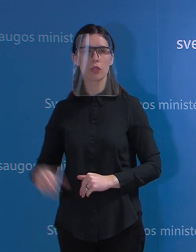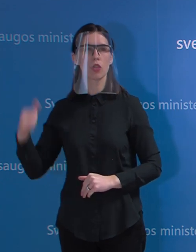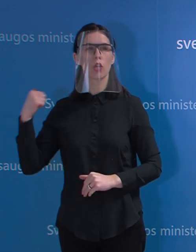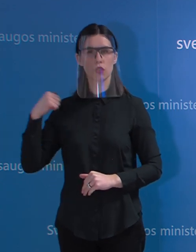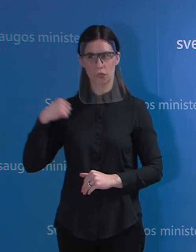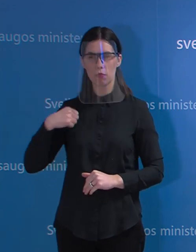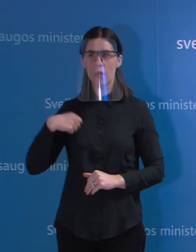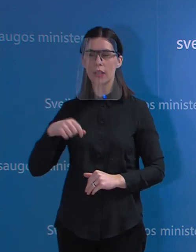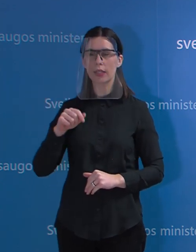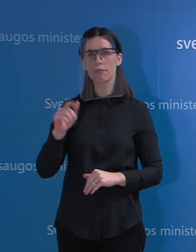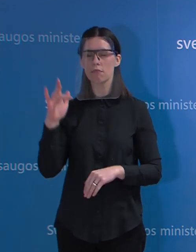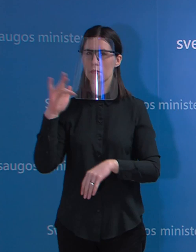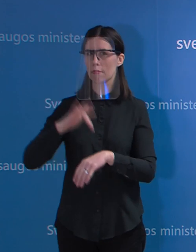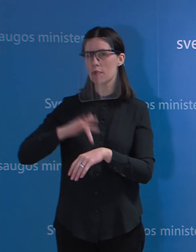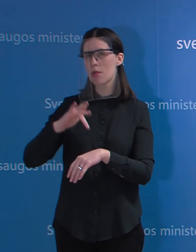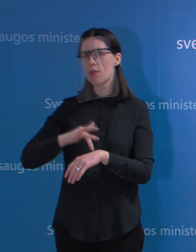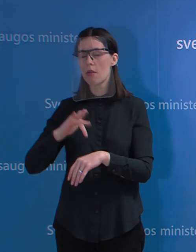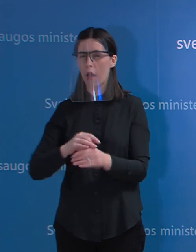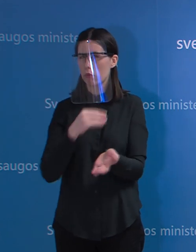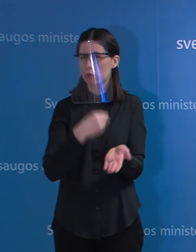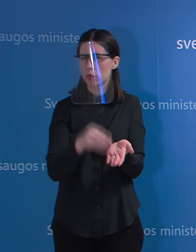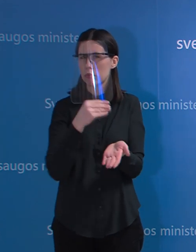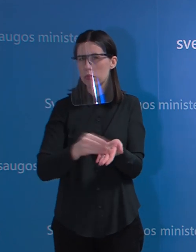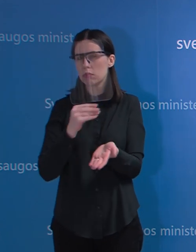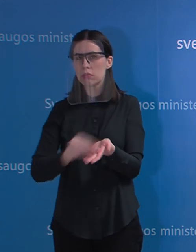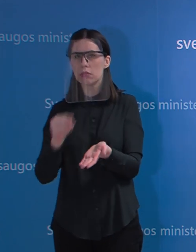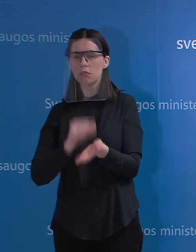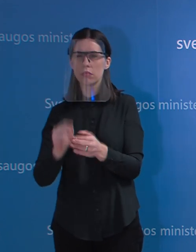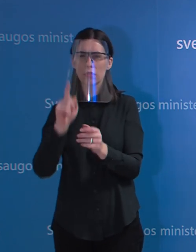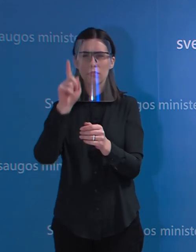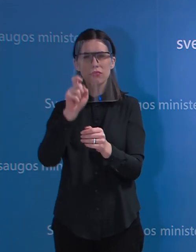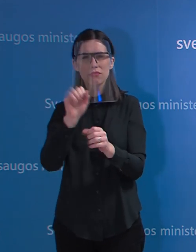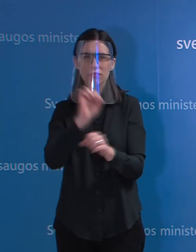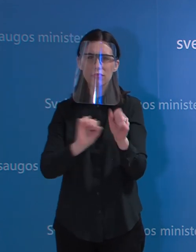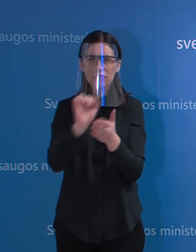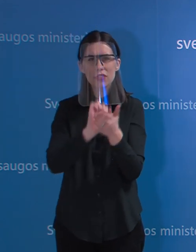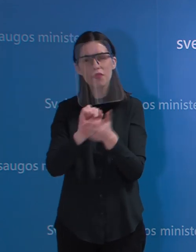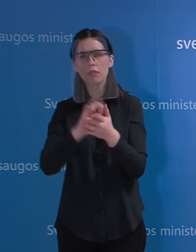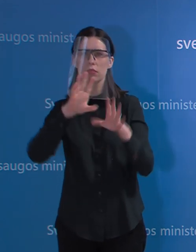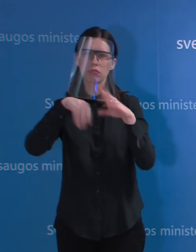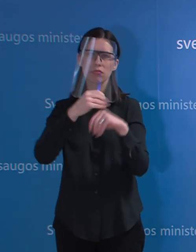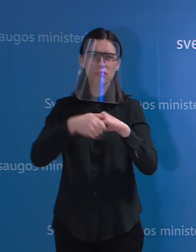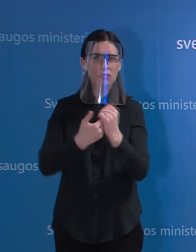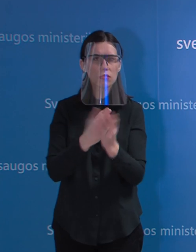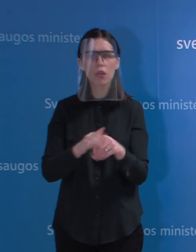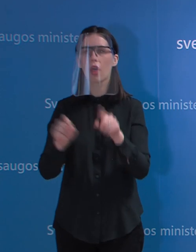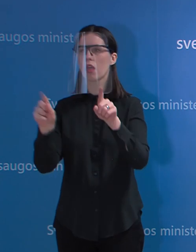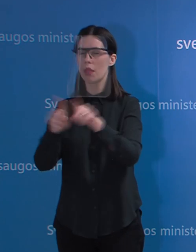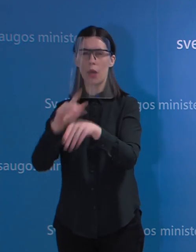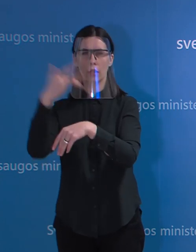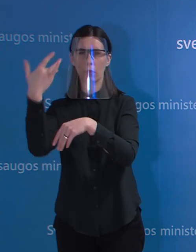linkęs supirkti rankų dezinfekcijos skyščius, kaukias jau senai supirko ir jomis yra spekuliuojama